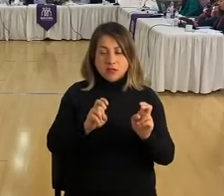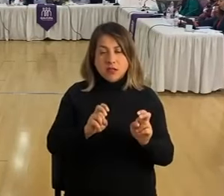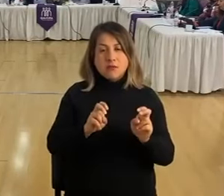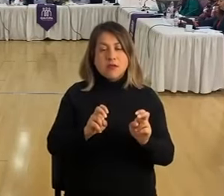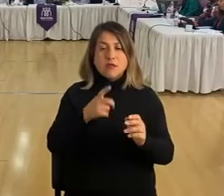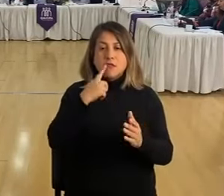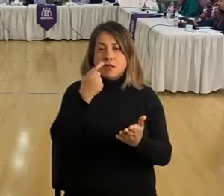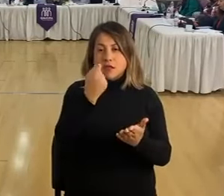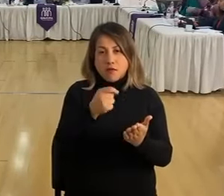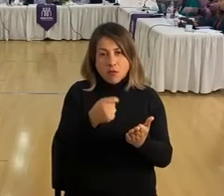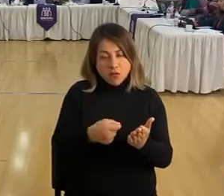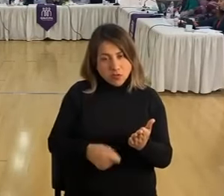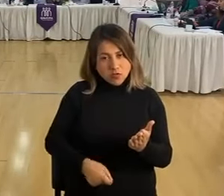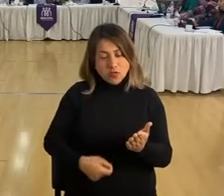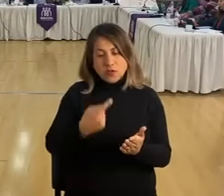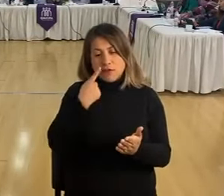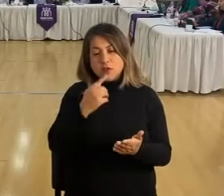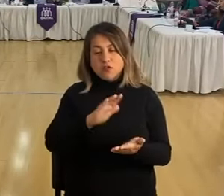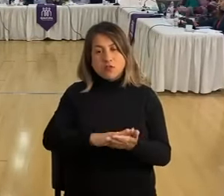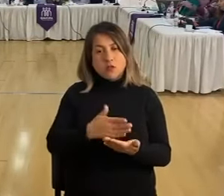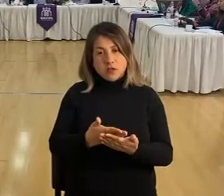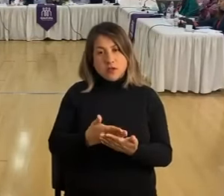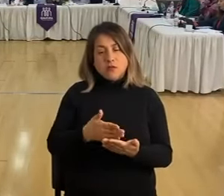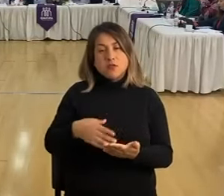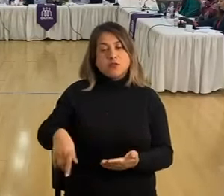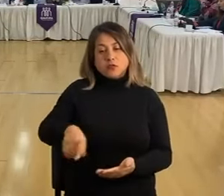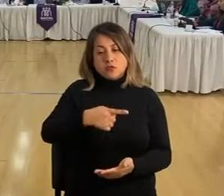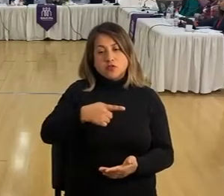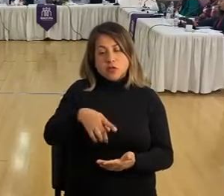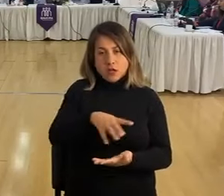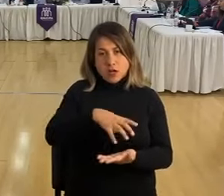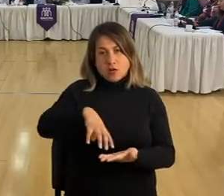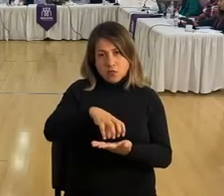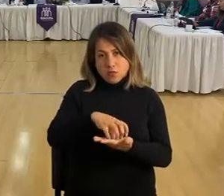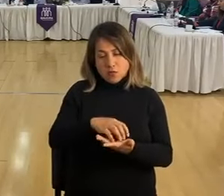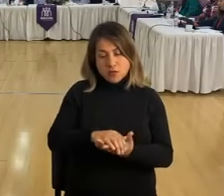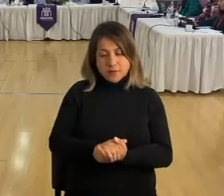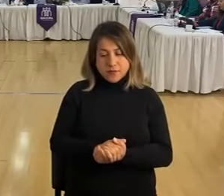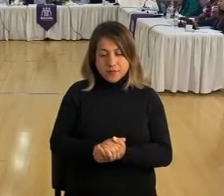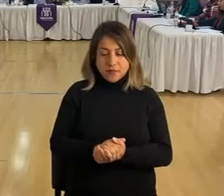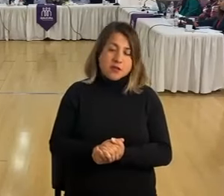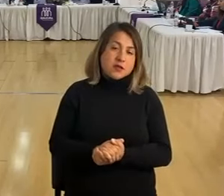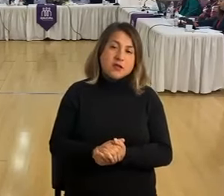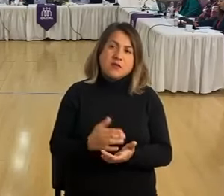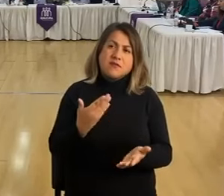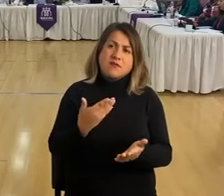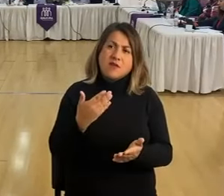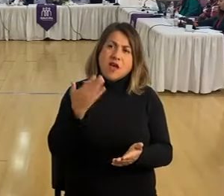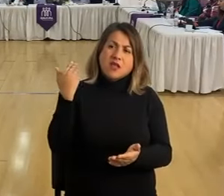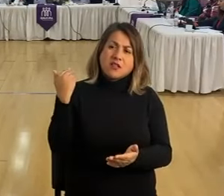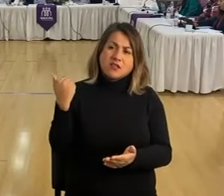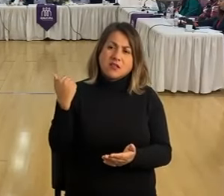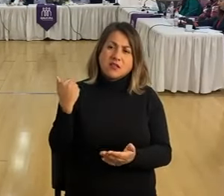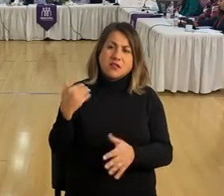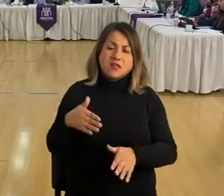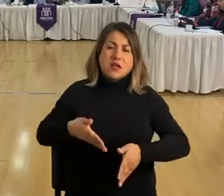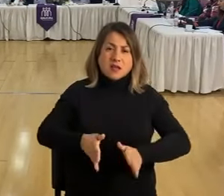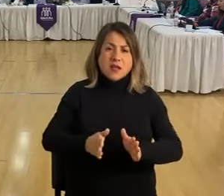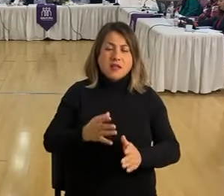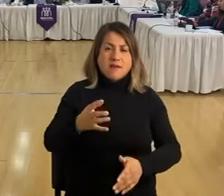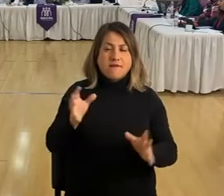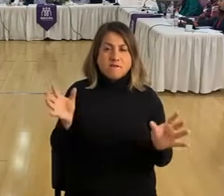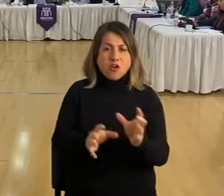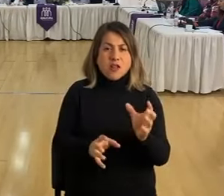evaluación y de ver cómo estamos en la comuna y lo que se evaluó la vez pasada por el tema de calles sin